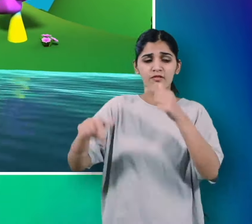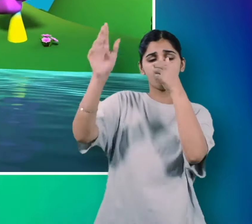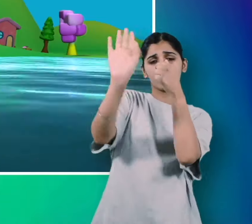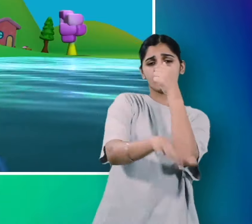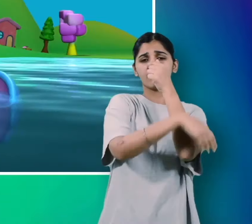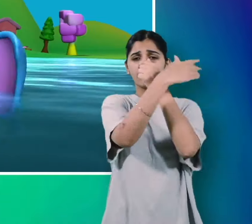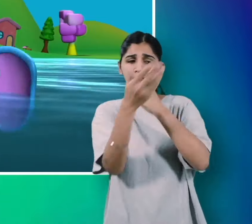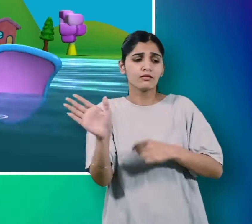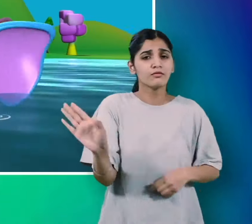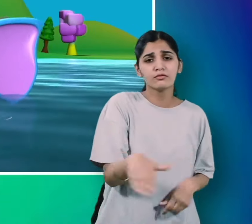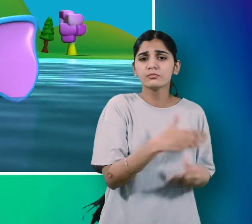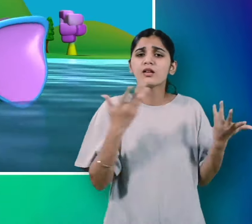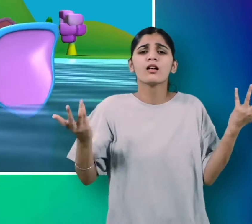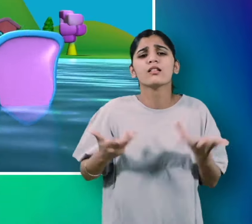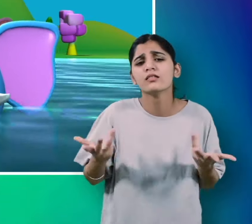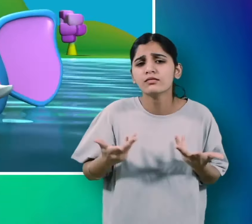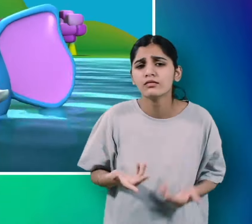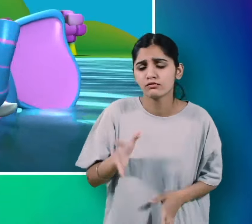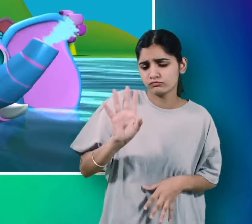हाती राजा कहां चले?